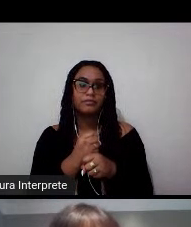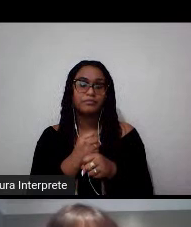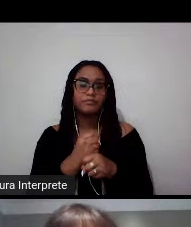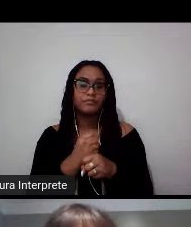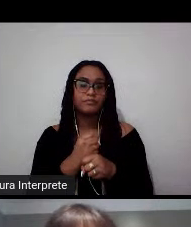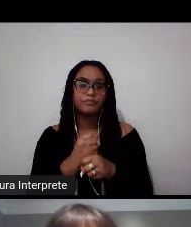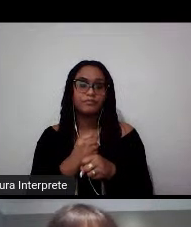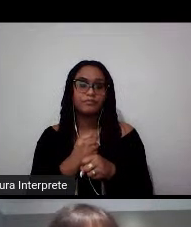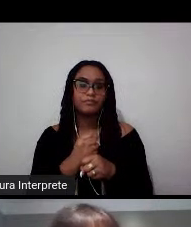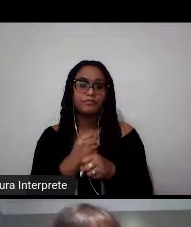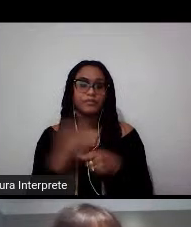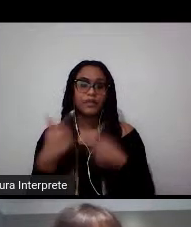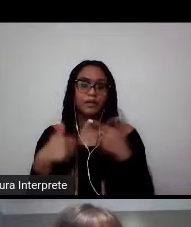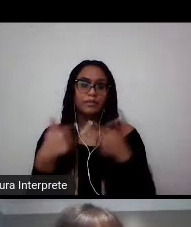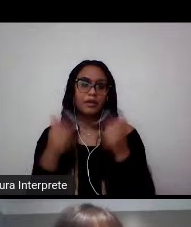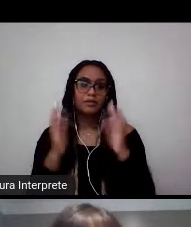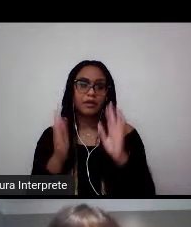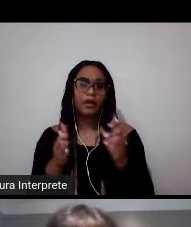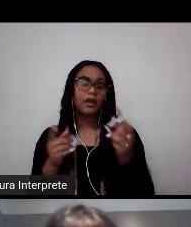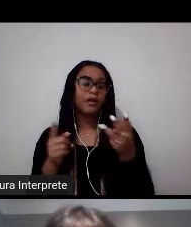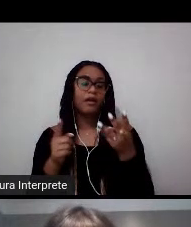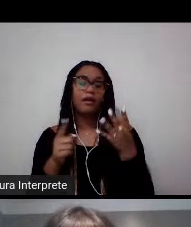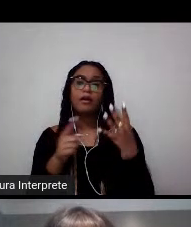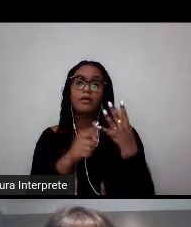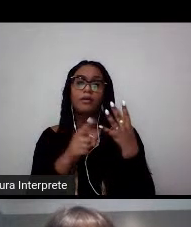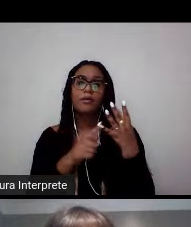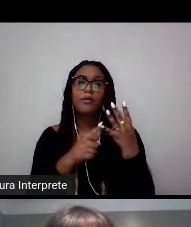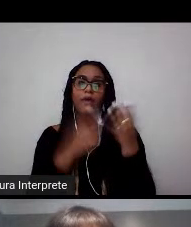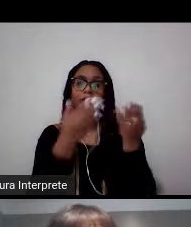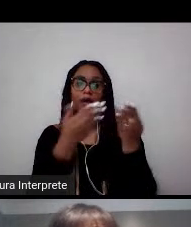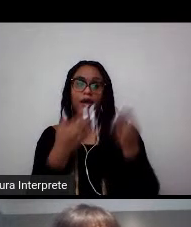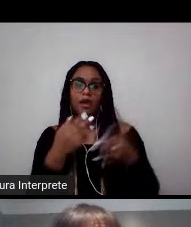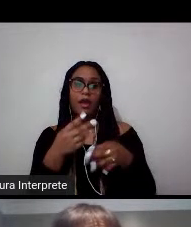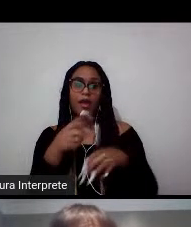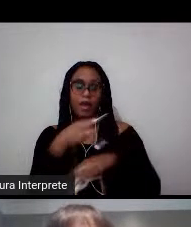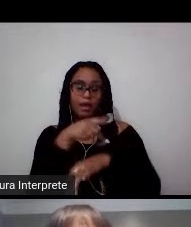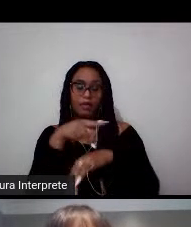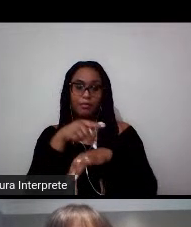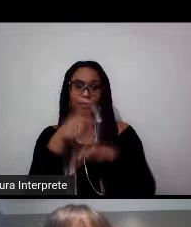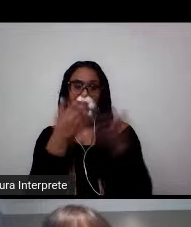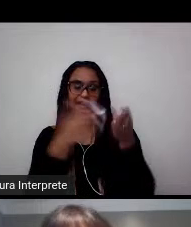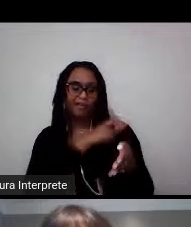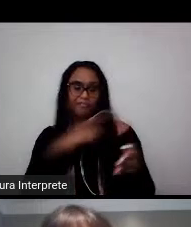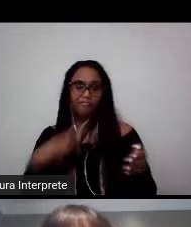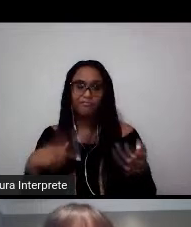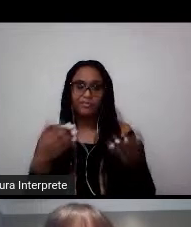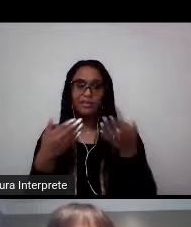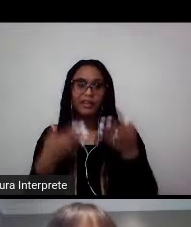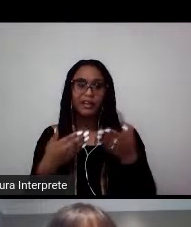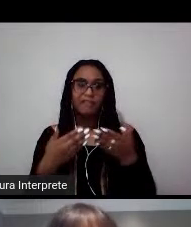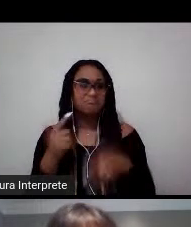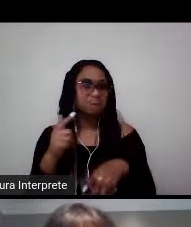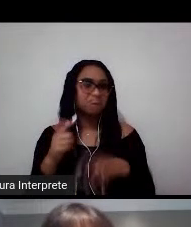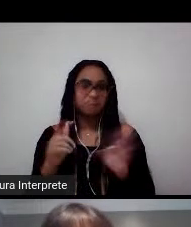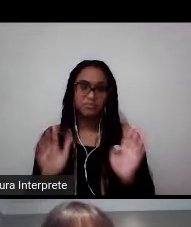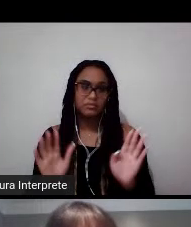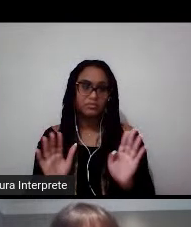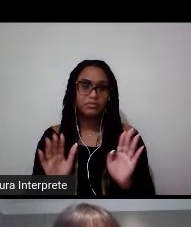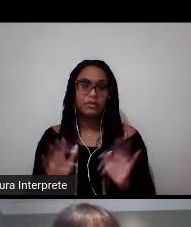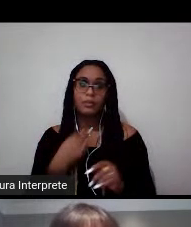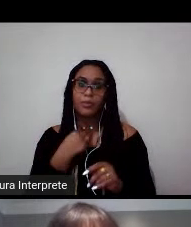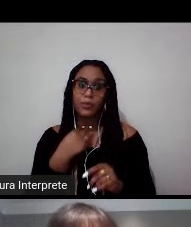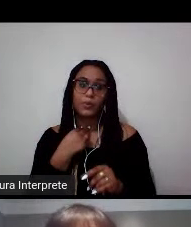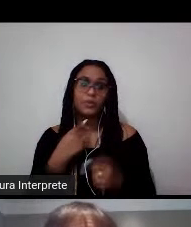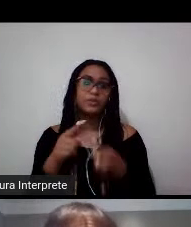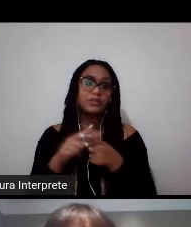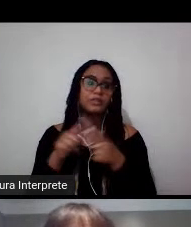uma bolsa financiada pelo governo do Reino Unido, e o importante, não ter limite de idade. Cumprindo esses requisitos que estão